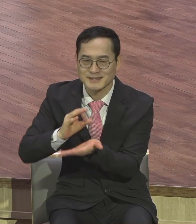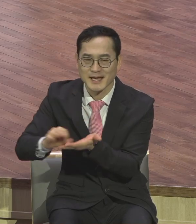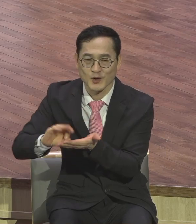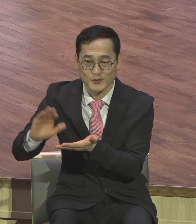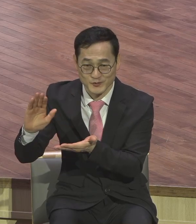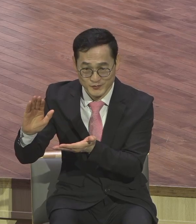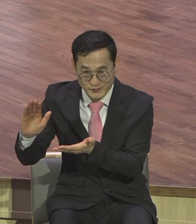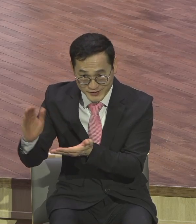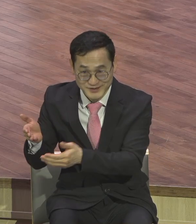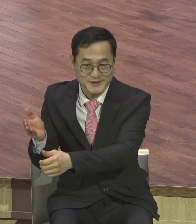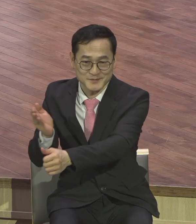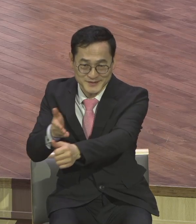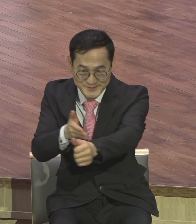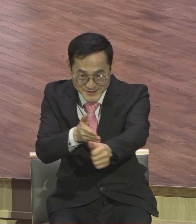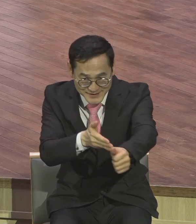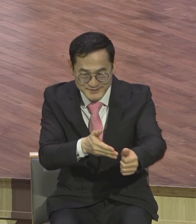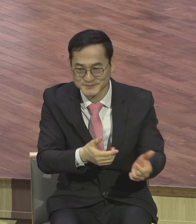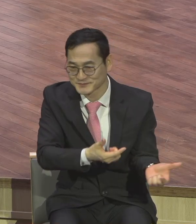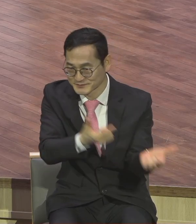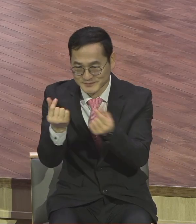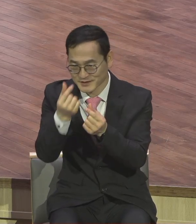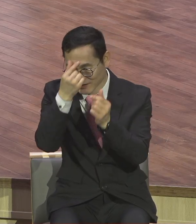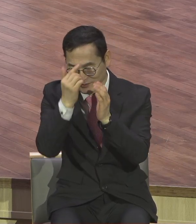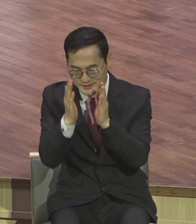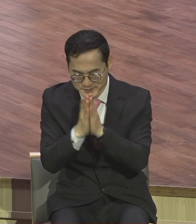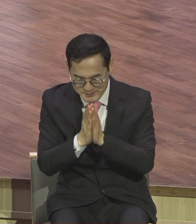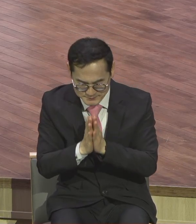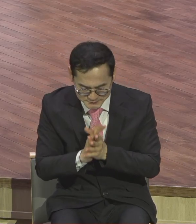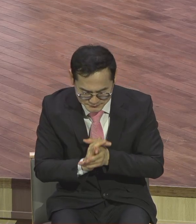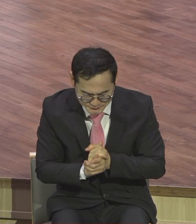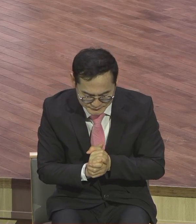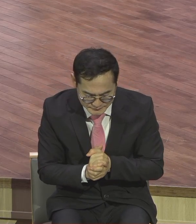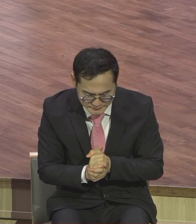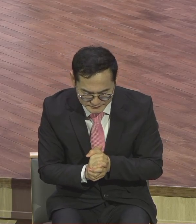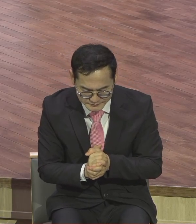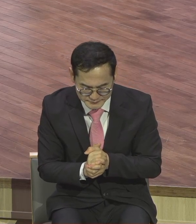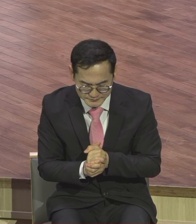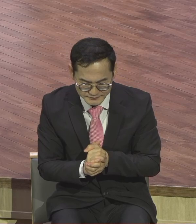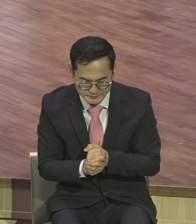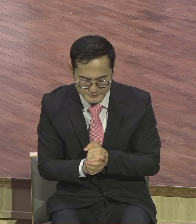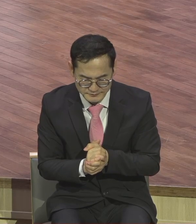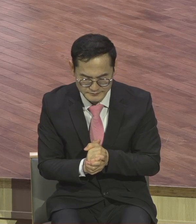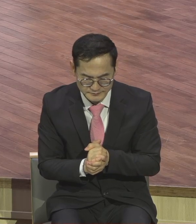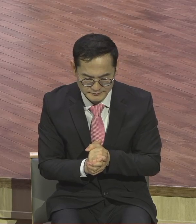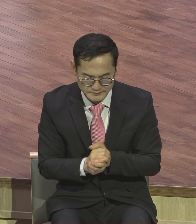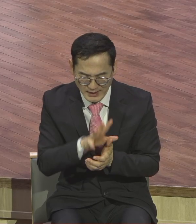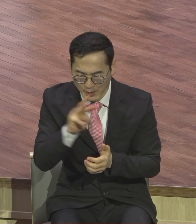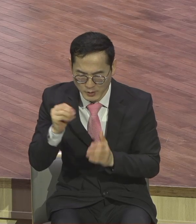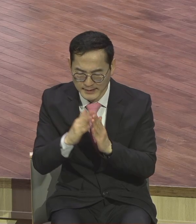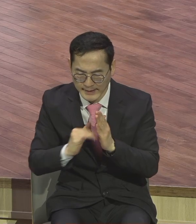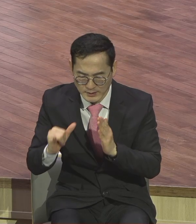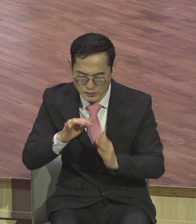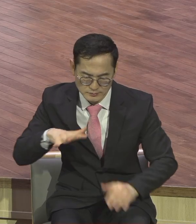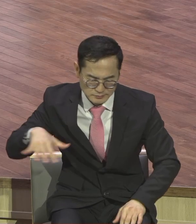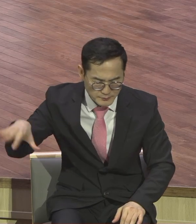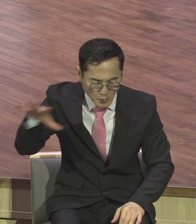기도합시다 아버지 하나님 우리 예원계 모든 가족들 정말 죽게 기쁘게 승인받는